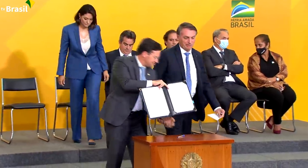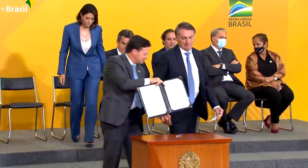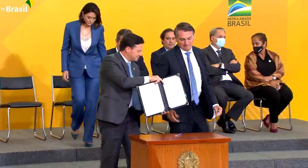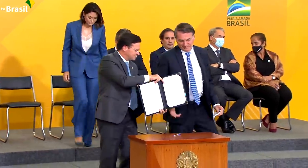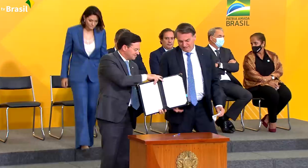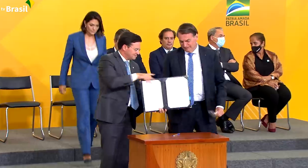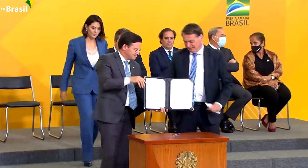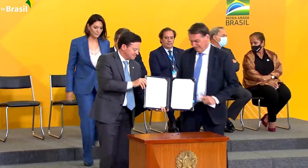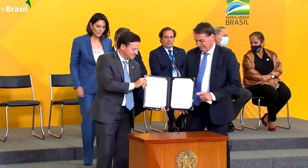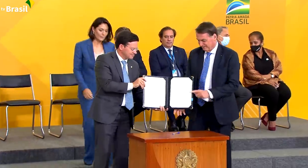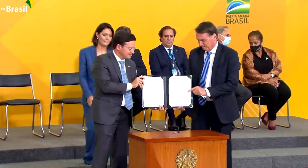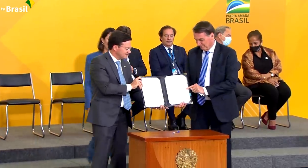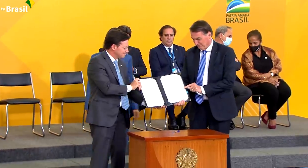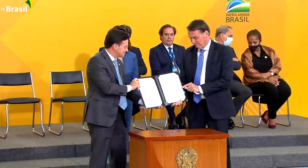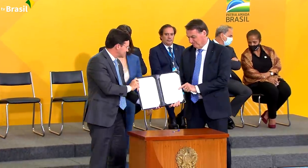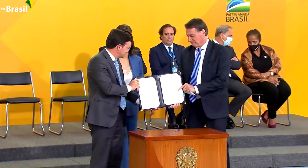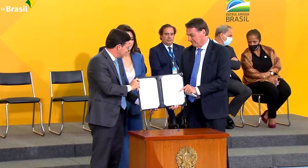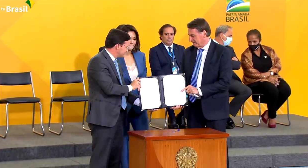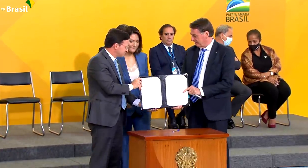a alimentos.